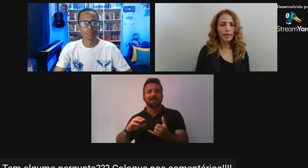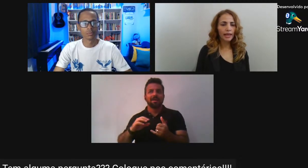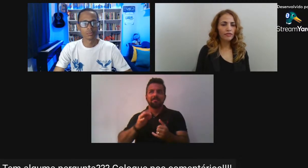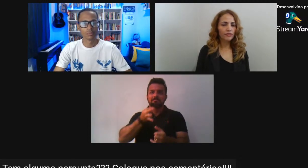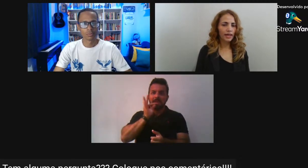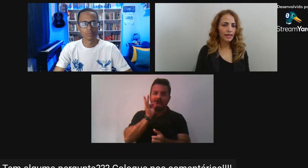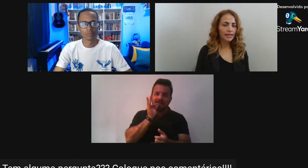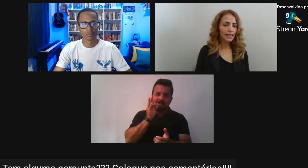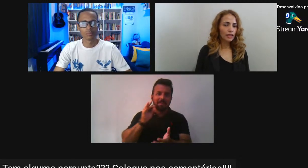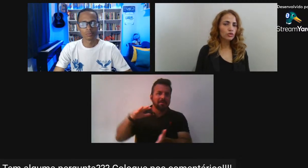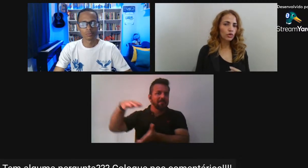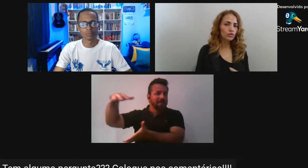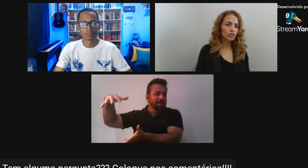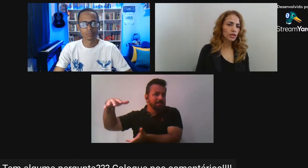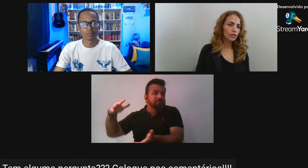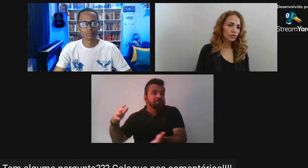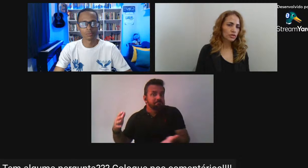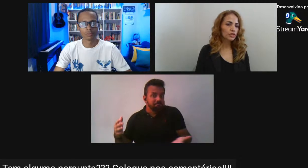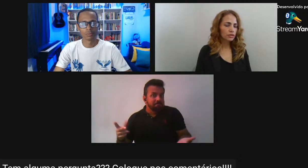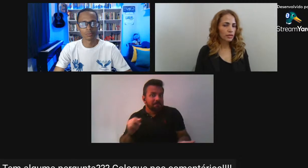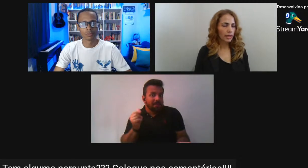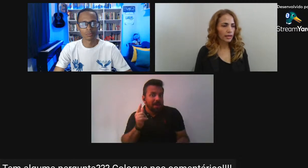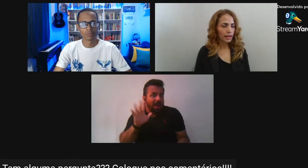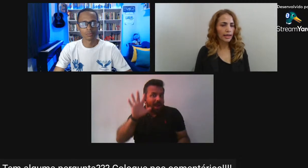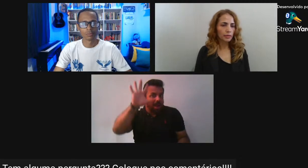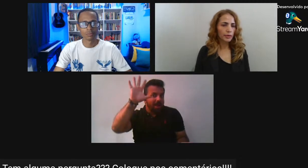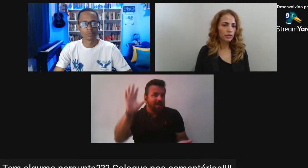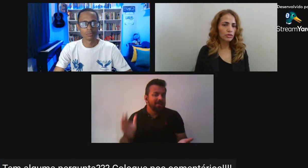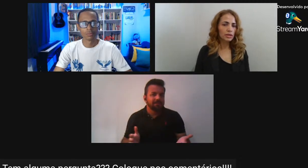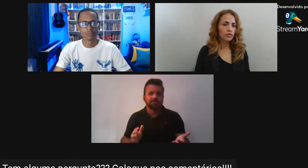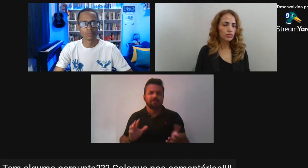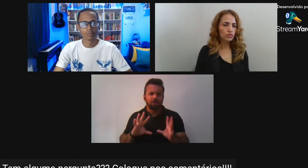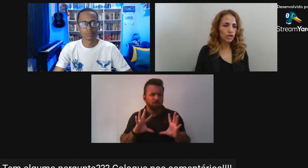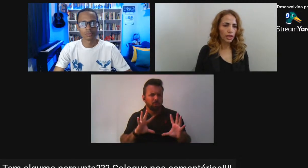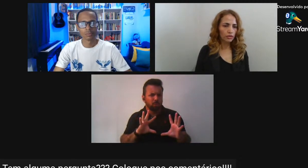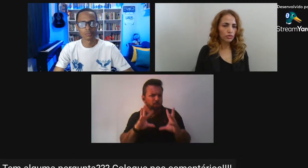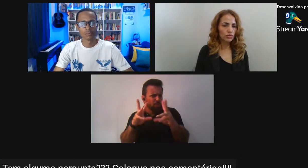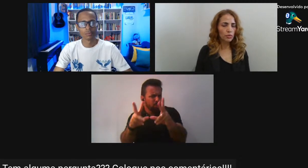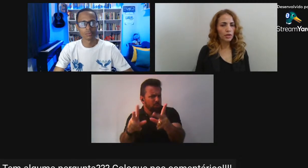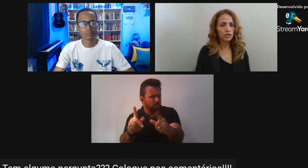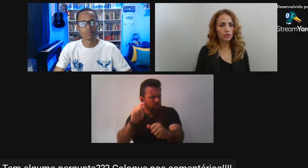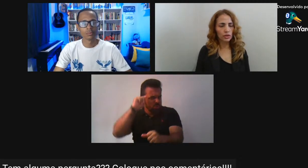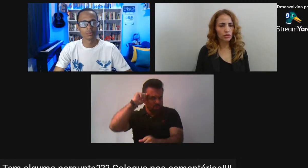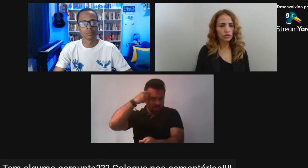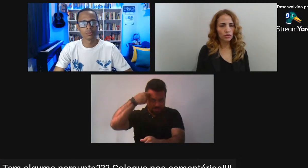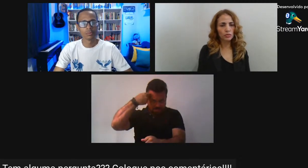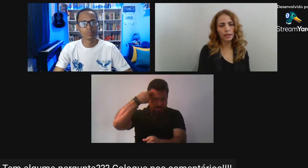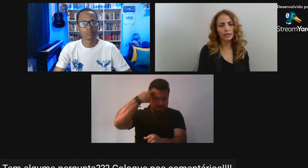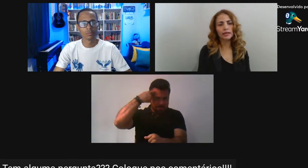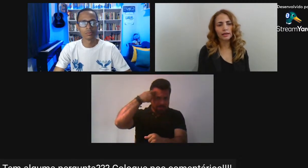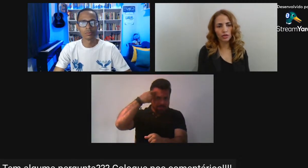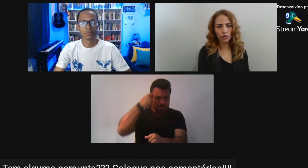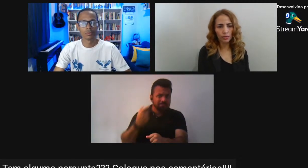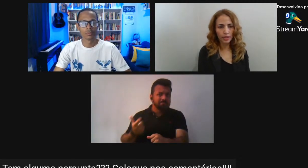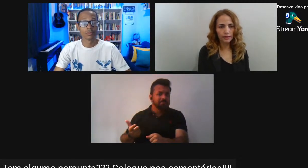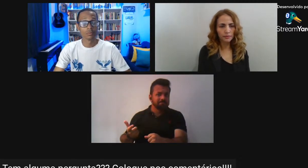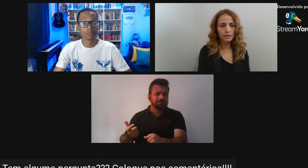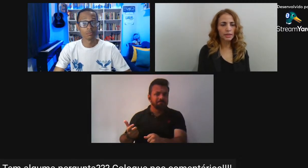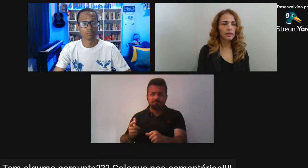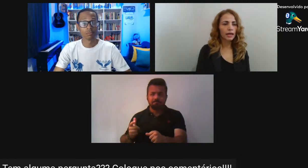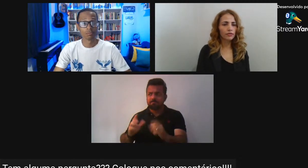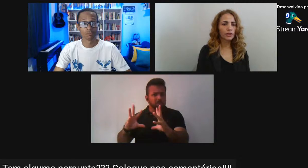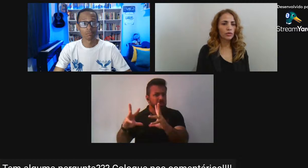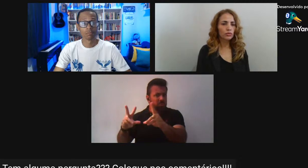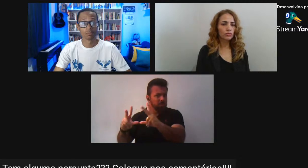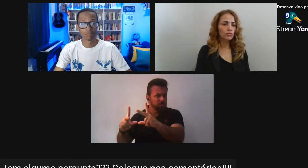Também revela Que nem todos os negros Naquele período Estavam sujeitos Submetidos a condições De precariedade econômica